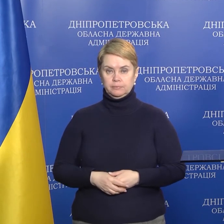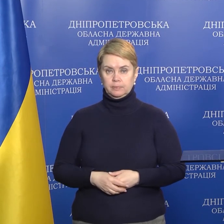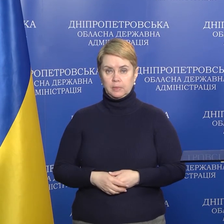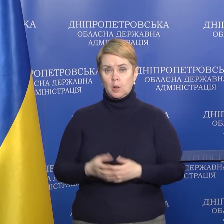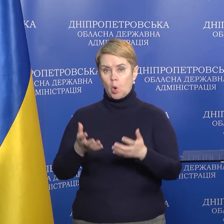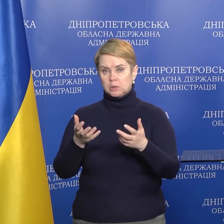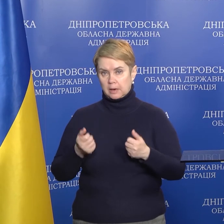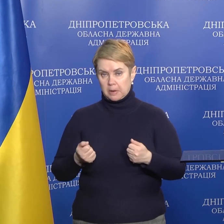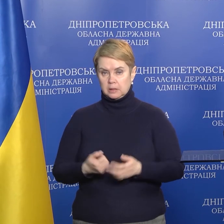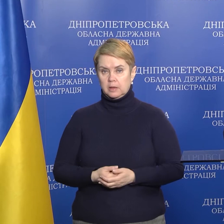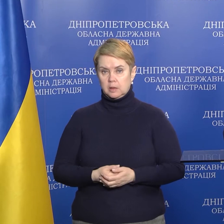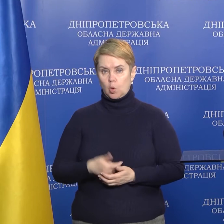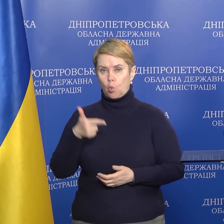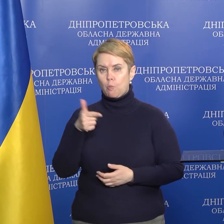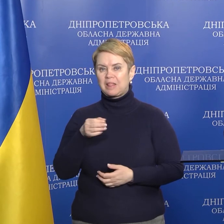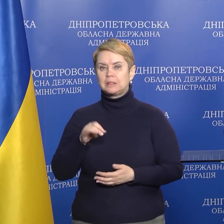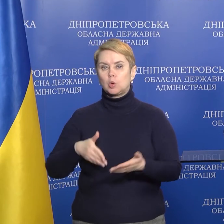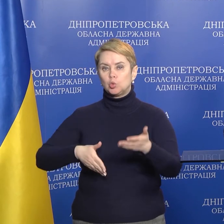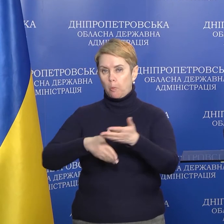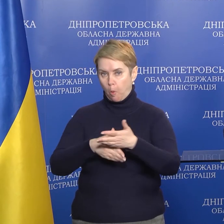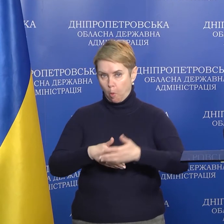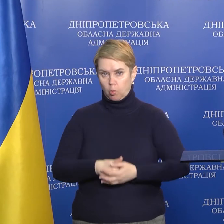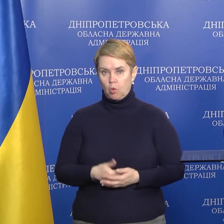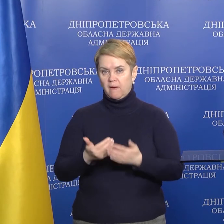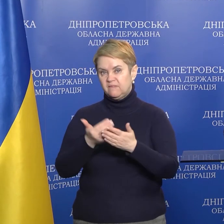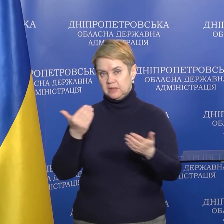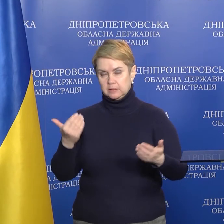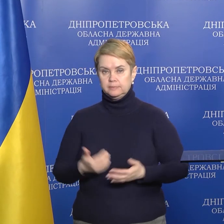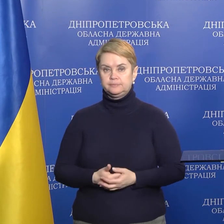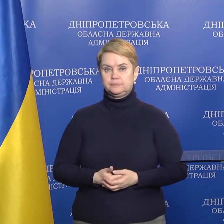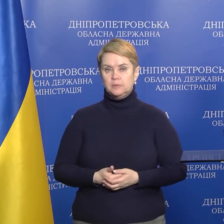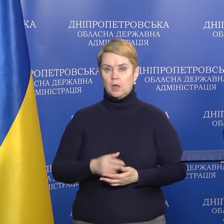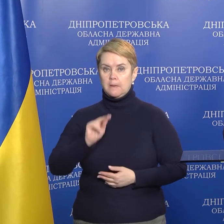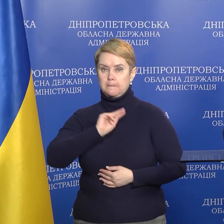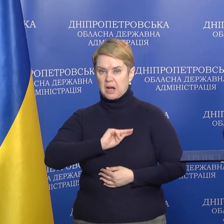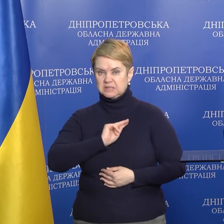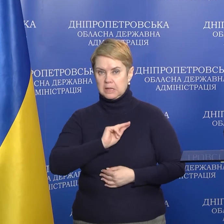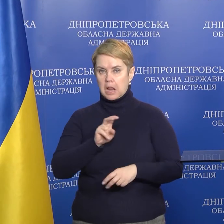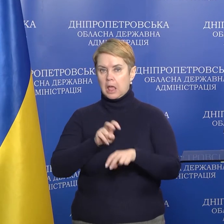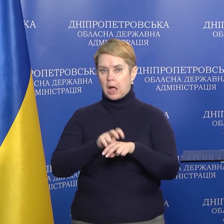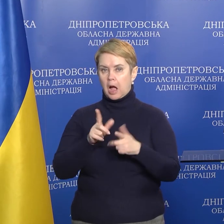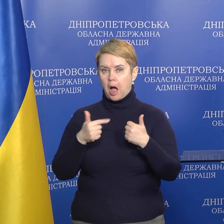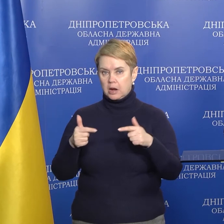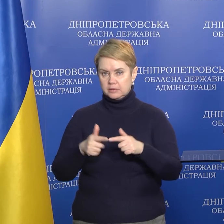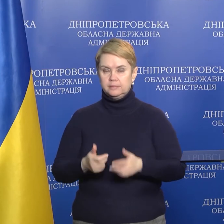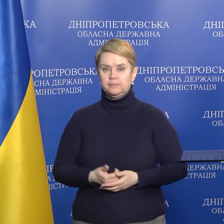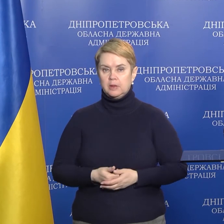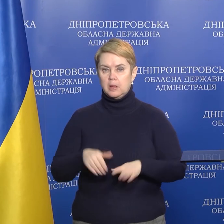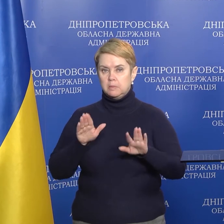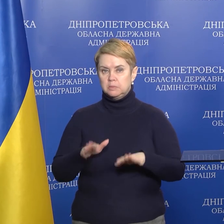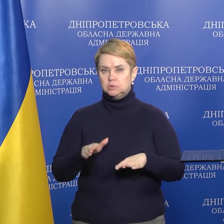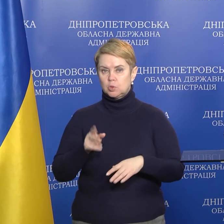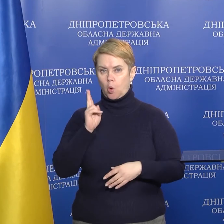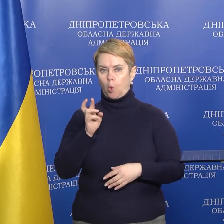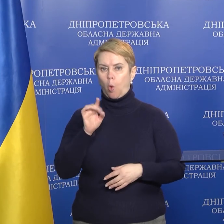Отримали гуманітарну допомогу від працівників лікарні міста